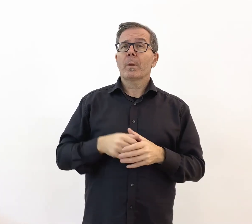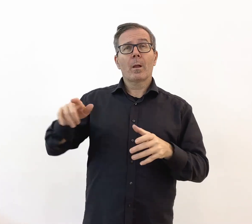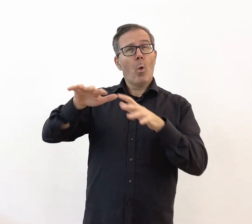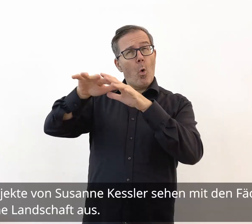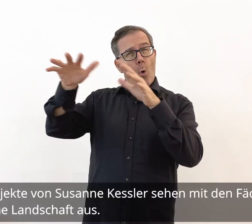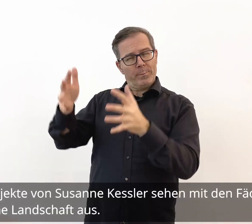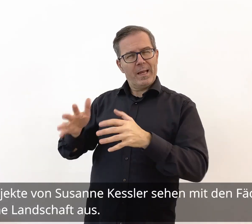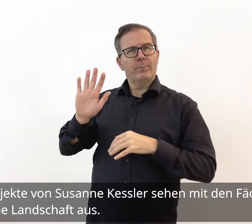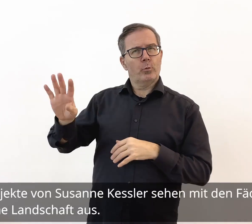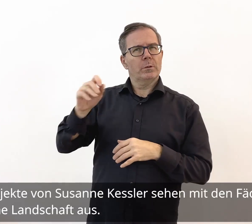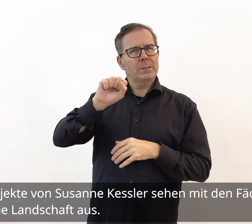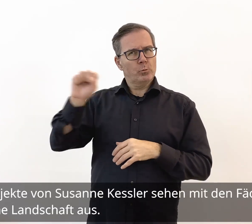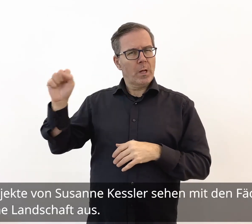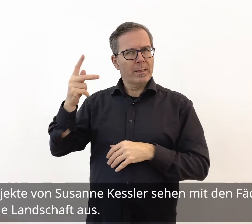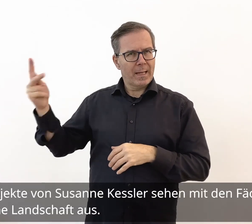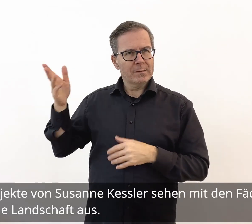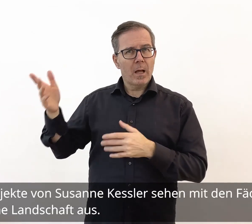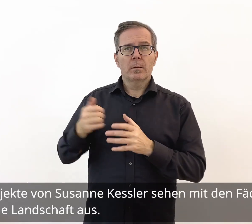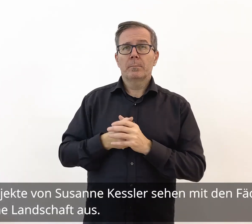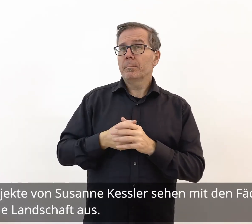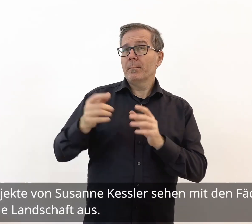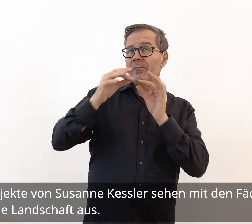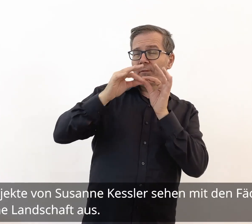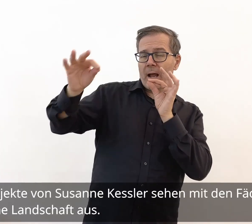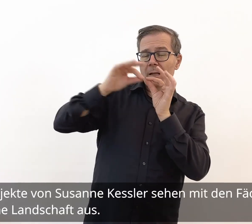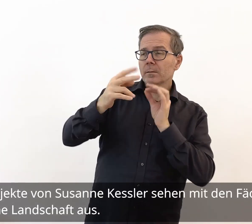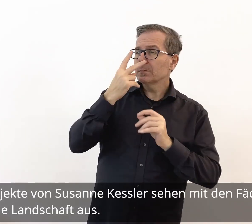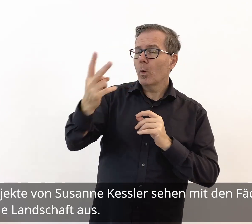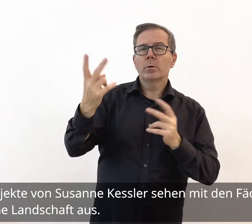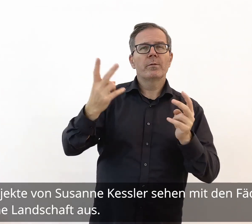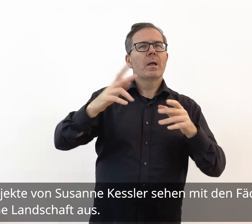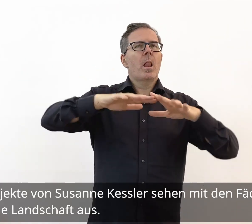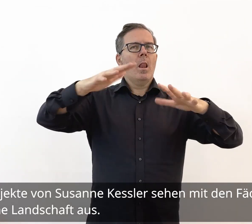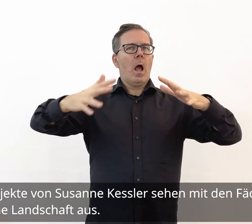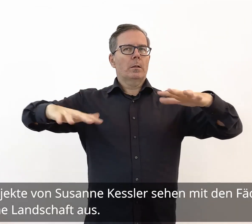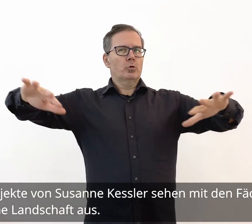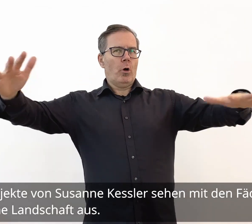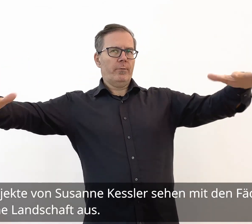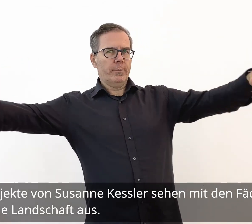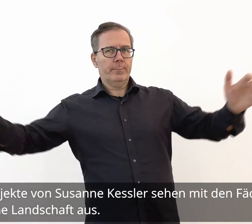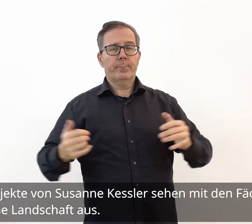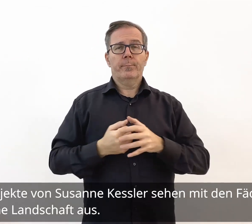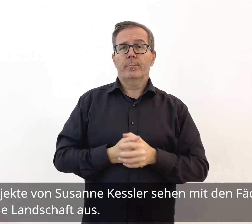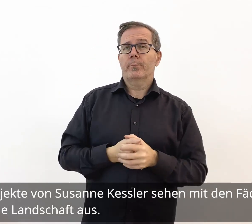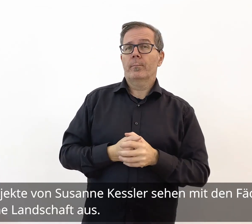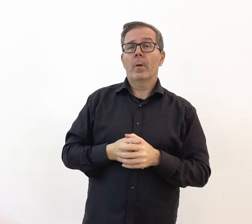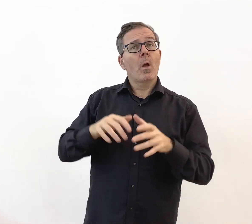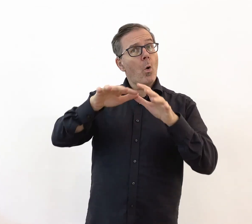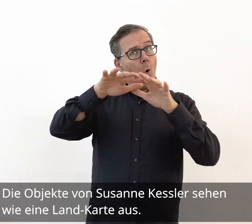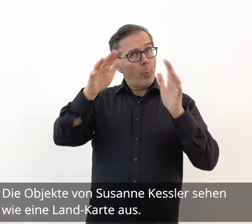Die Objekte von Susanne Kessler sehen mit den Fäden wie eine Landschaft aus. Die